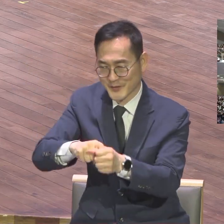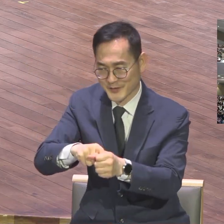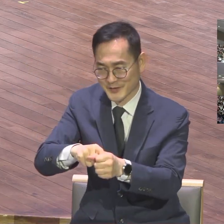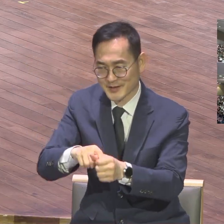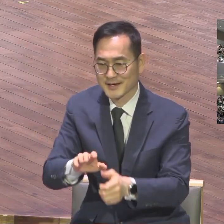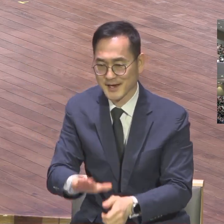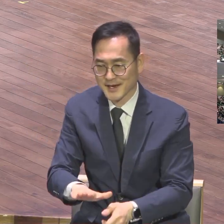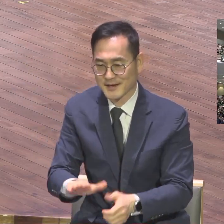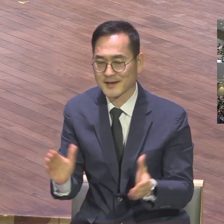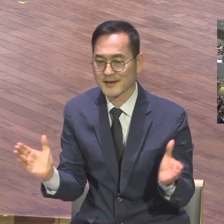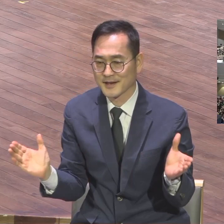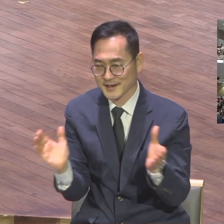아멘